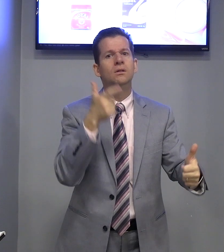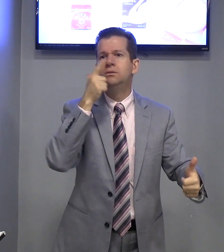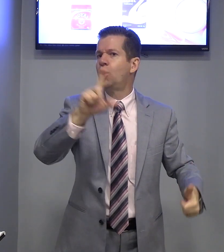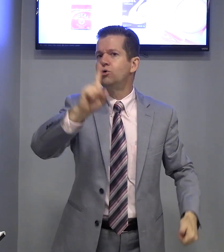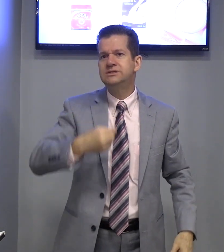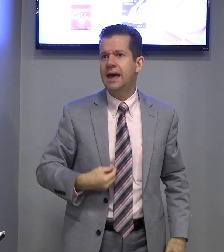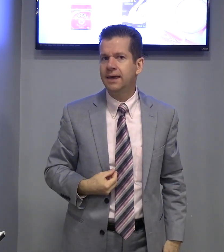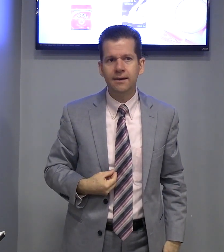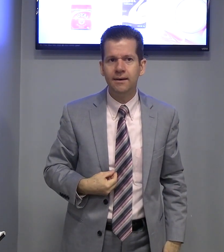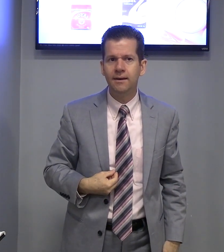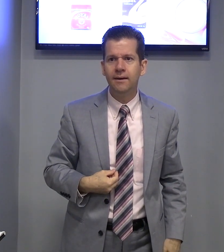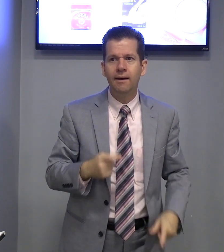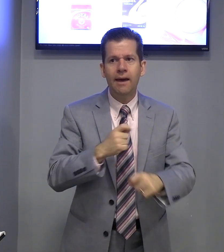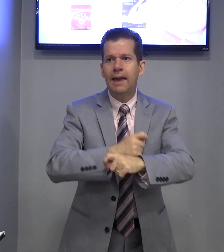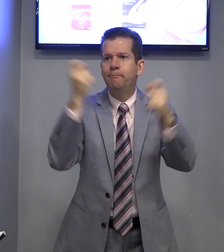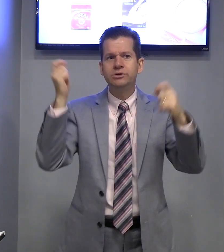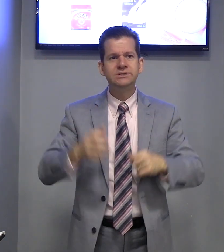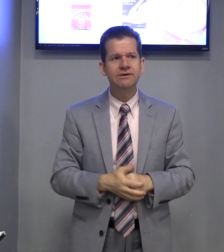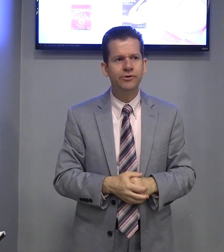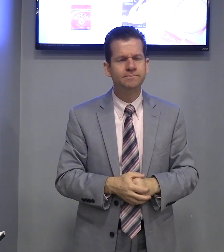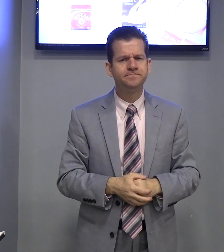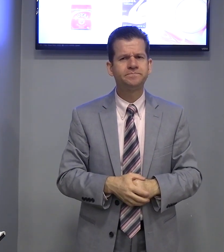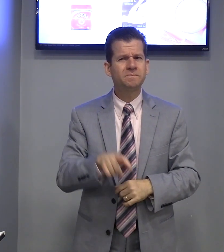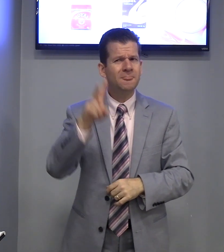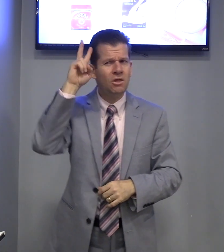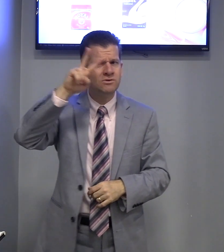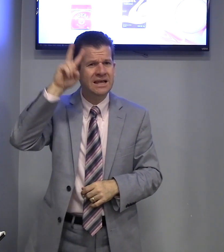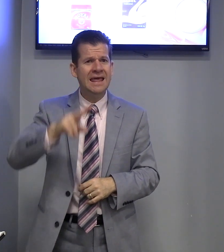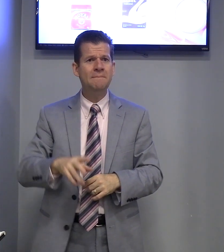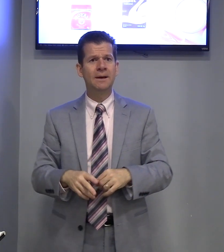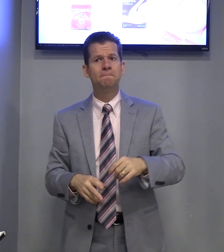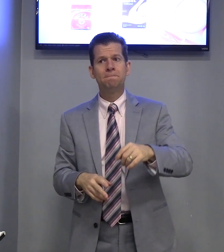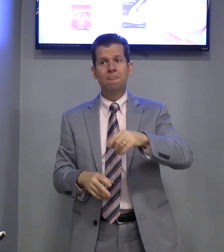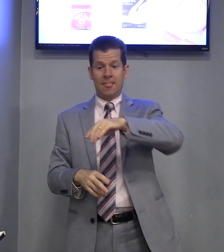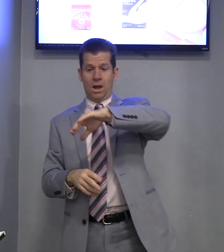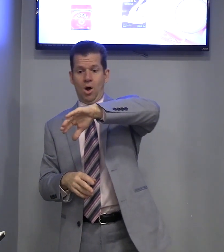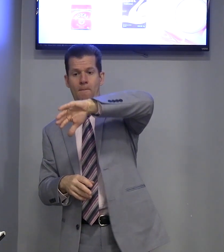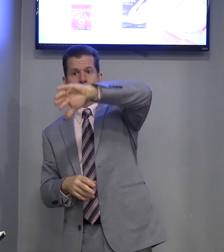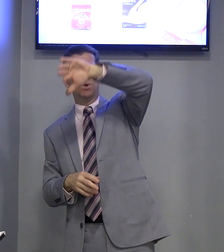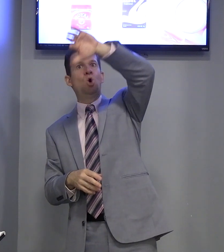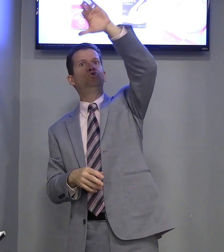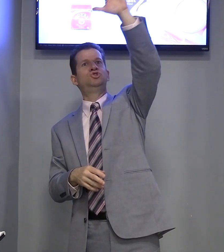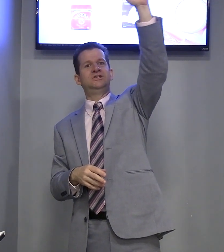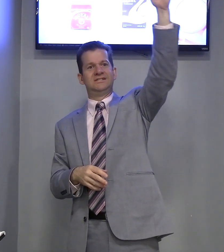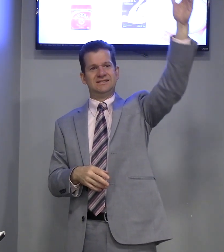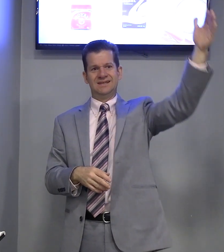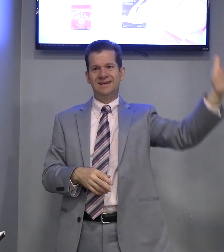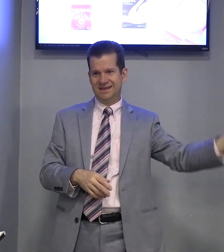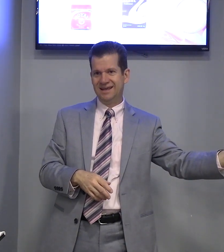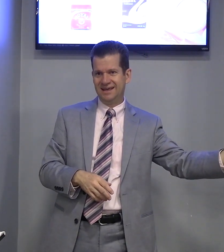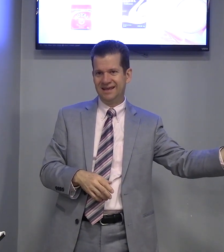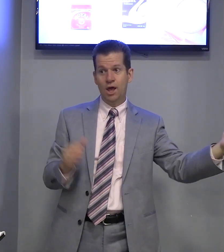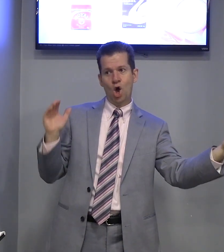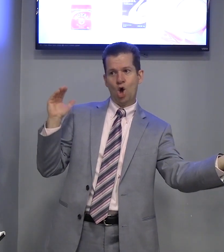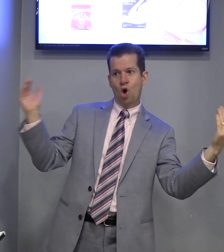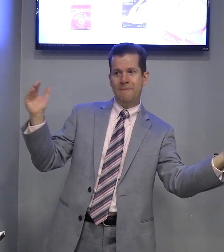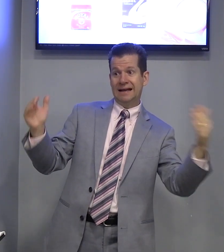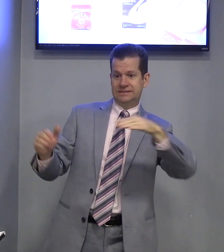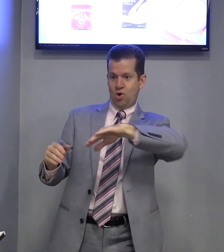Não consegue. É impossível. Você lembra? Montes. Comparação.